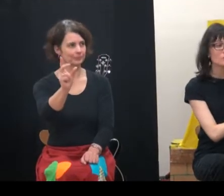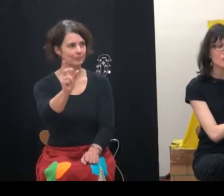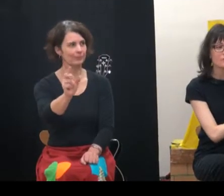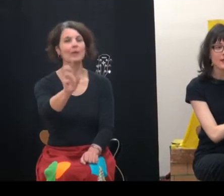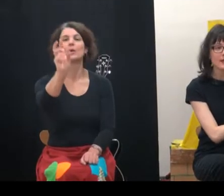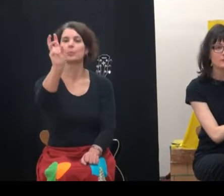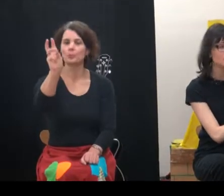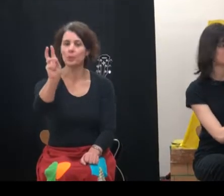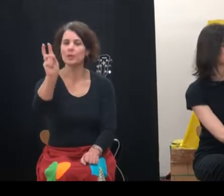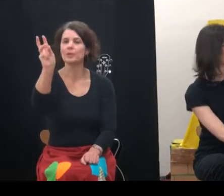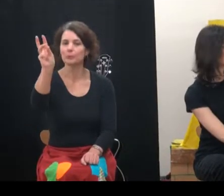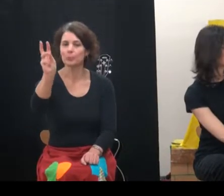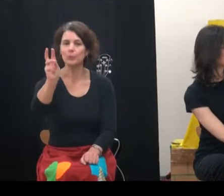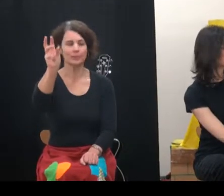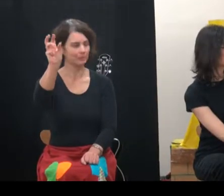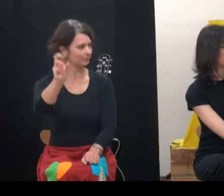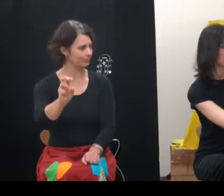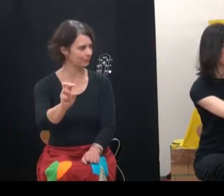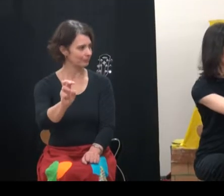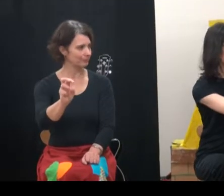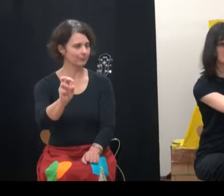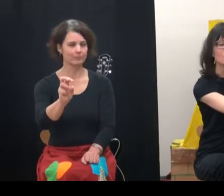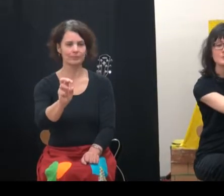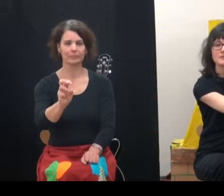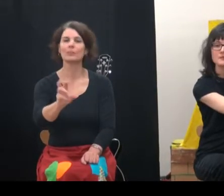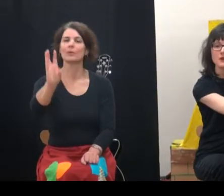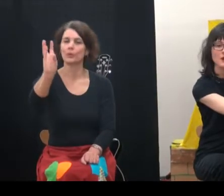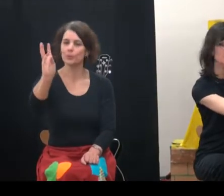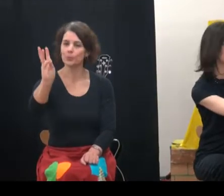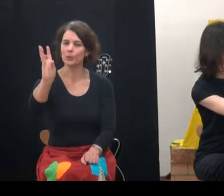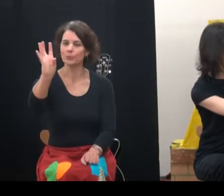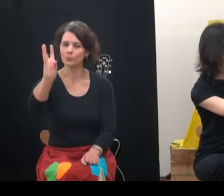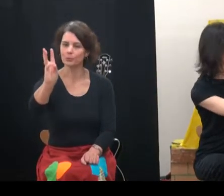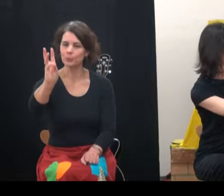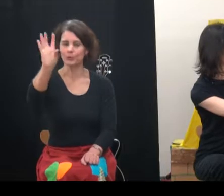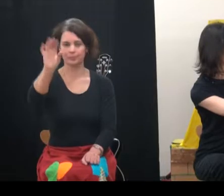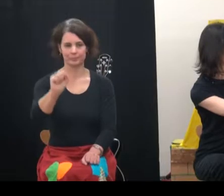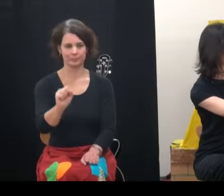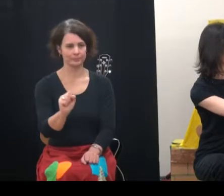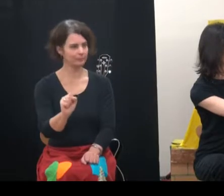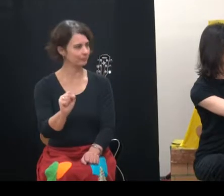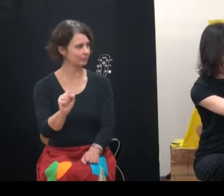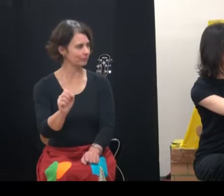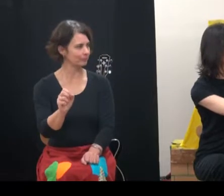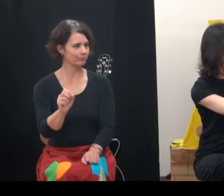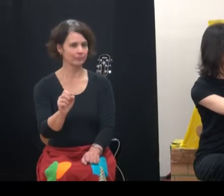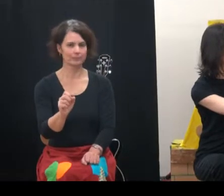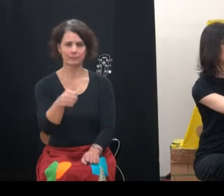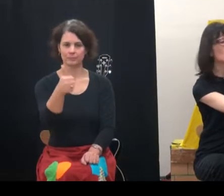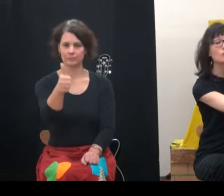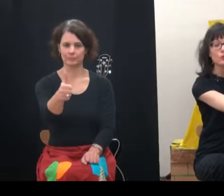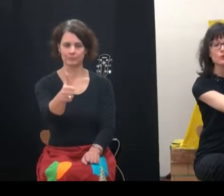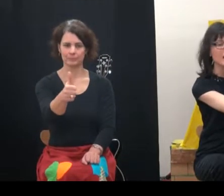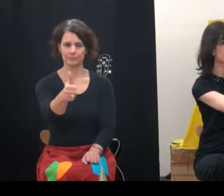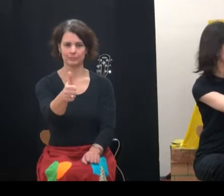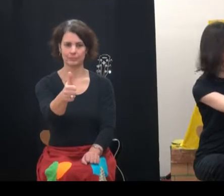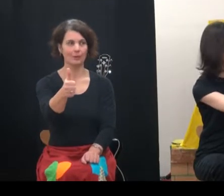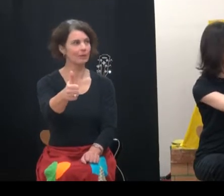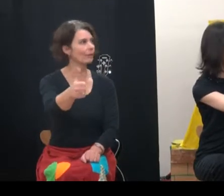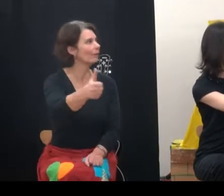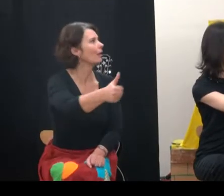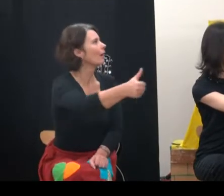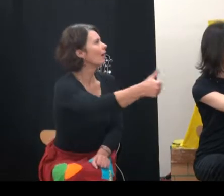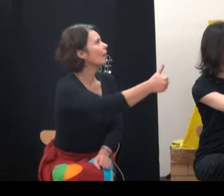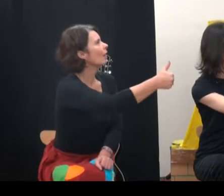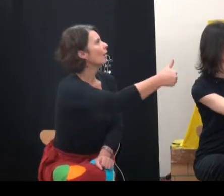Bonjour, grand frère ! Bonjour, petite sœur ! Petit pouce court à la